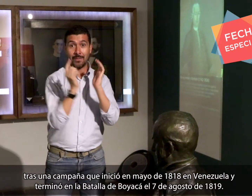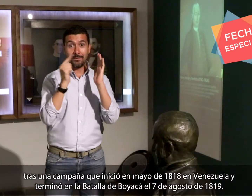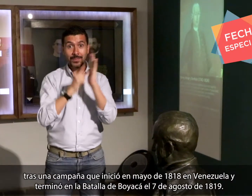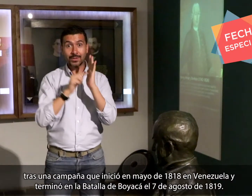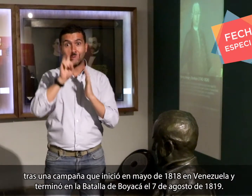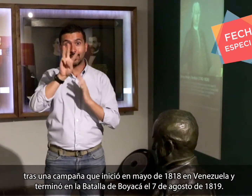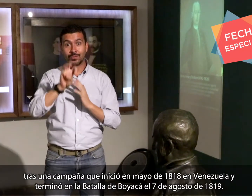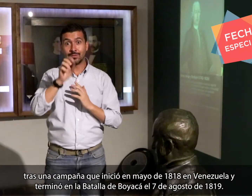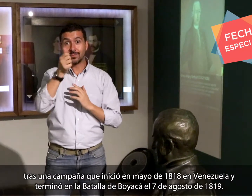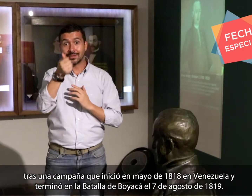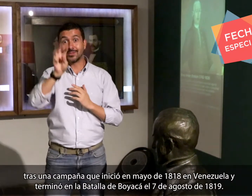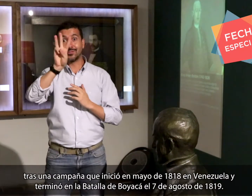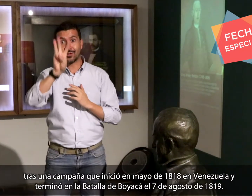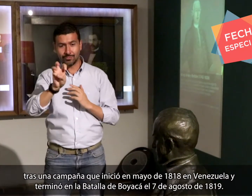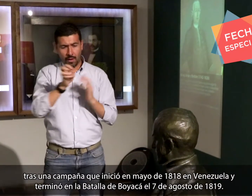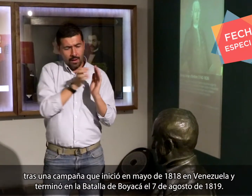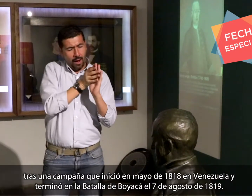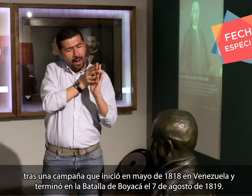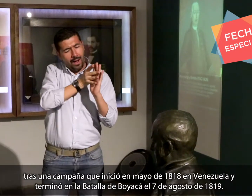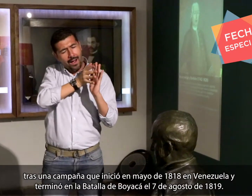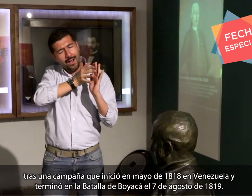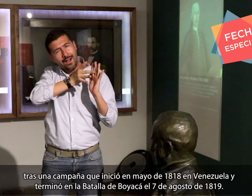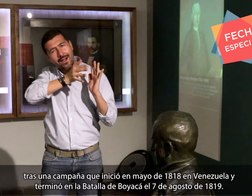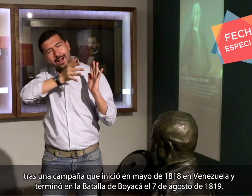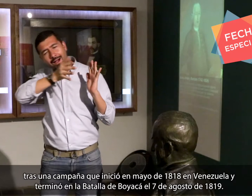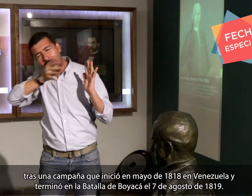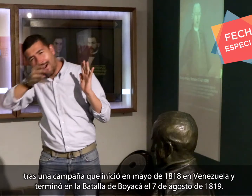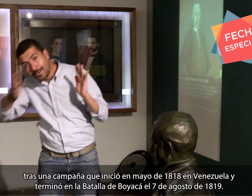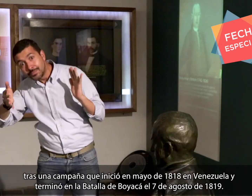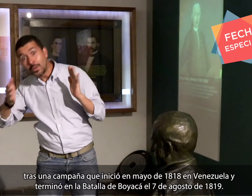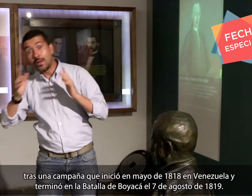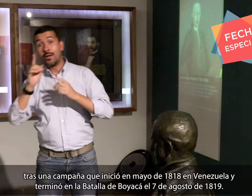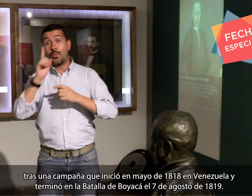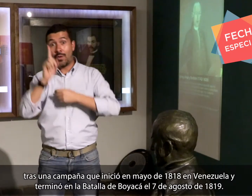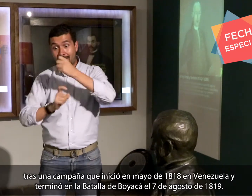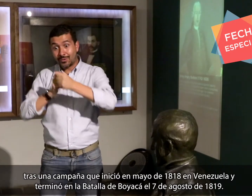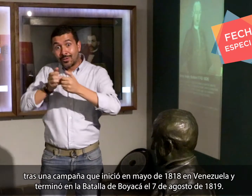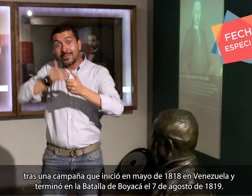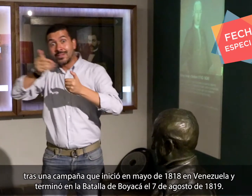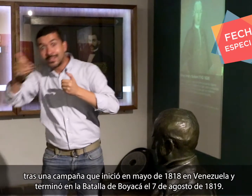en la Batalla de Boyacá el 7 de agosto de 1819.